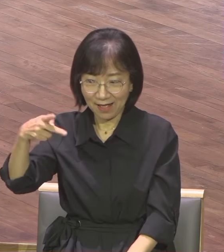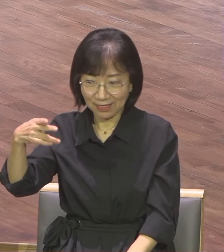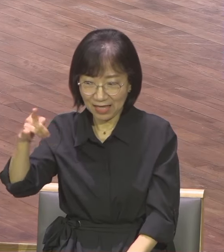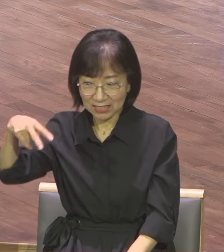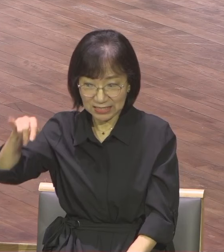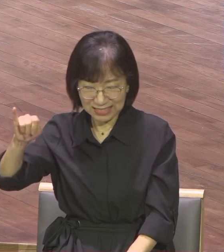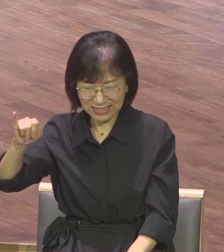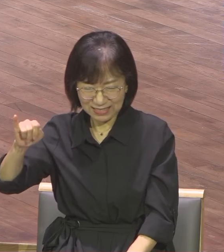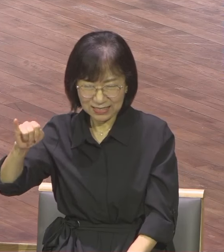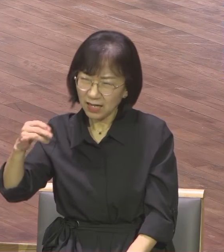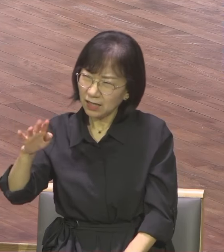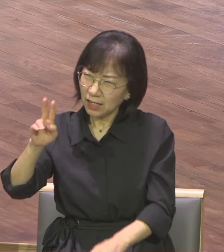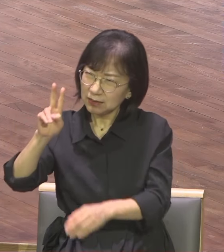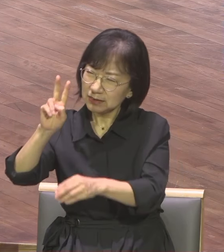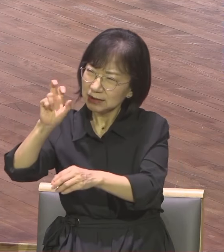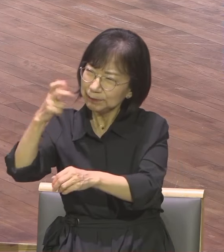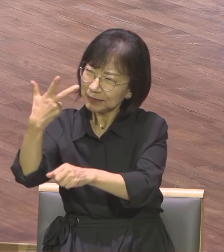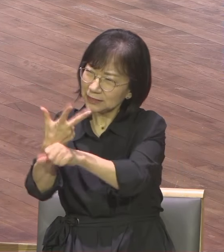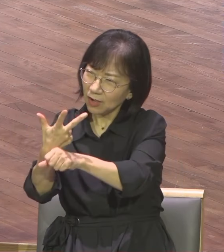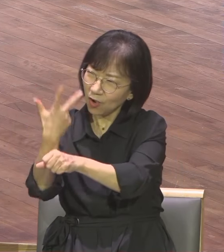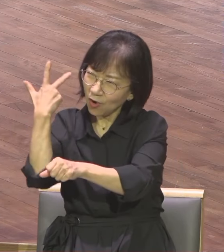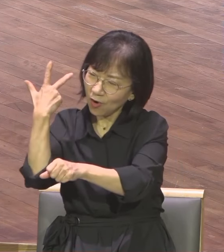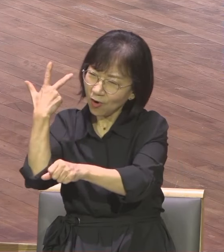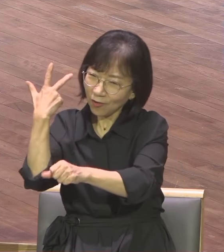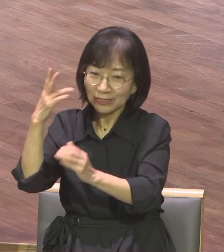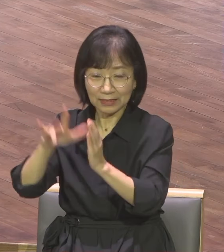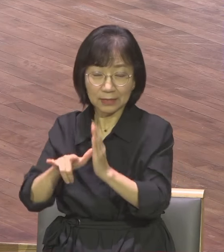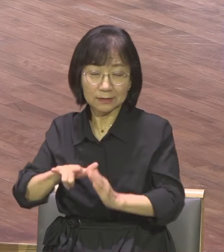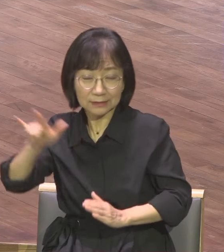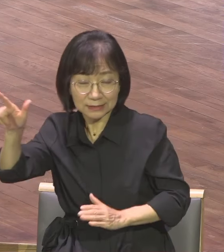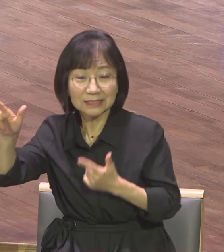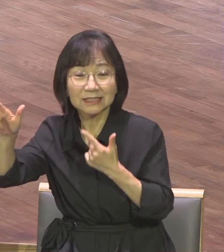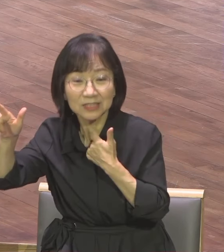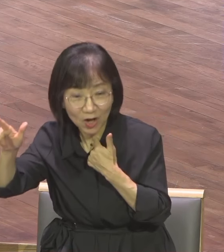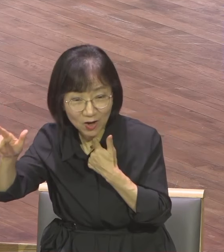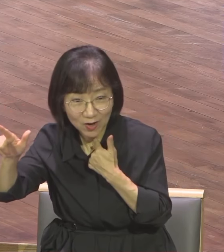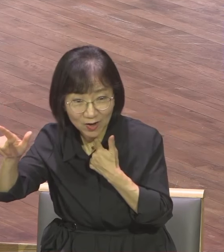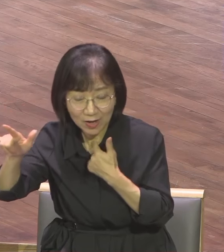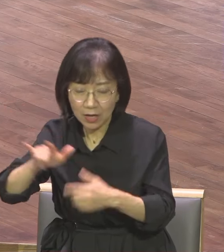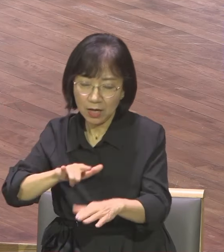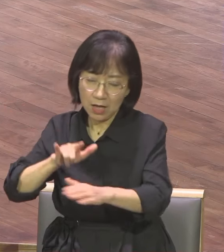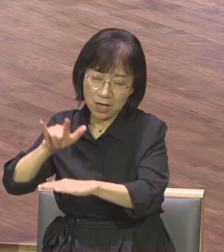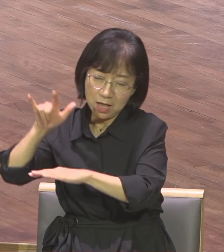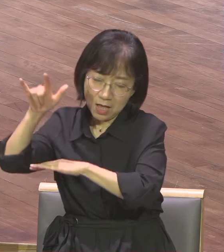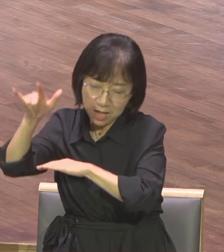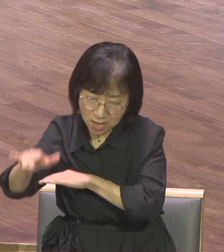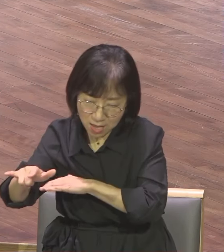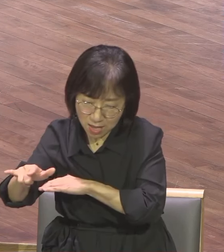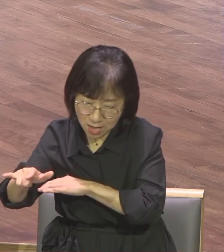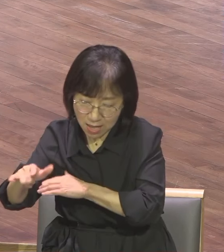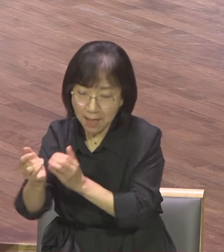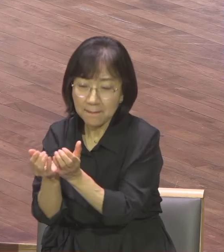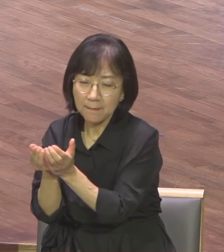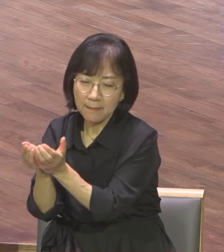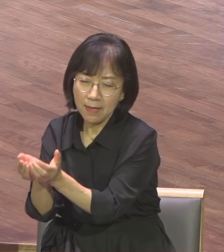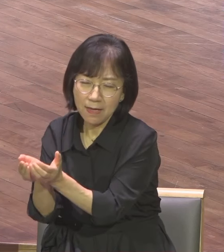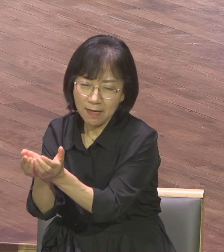적이 있어요 방글라데시에서 13시간 배를 타고 간 지역이 꼬리꼴람이에요 꼬리꼴람 참 이름도 이상하지만